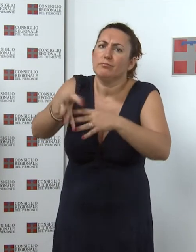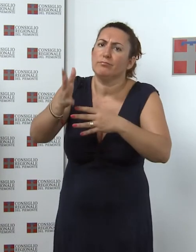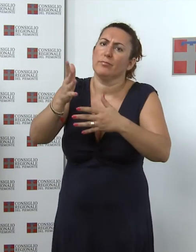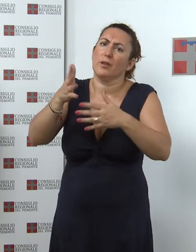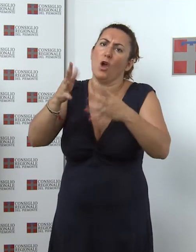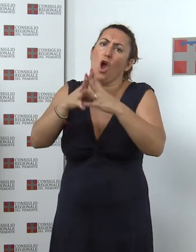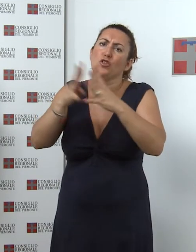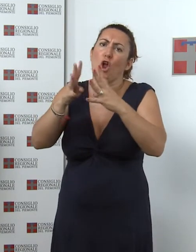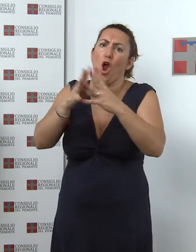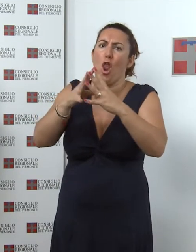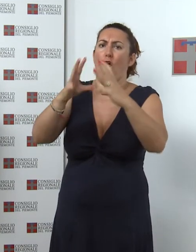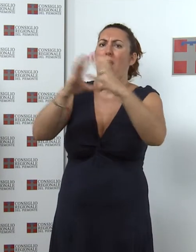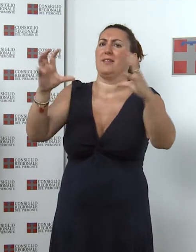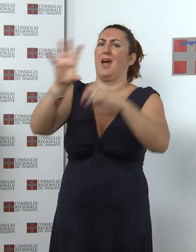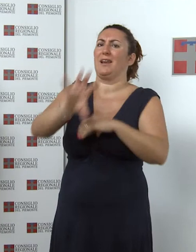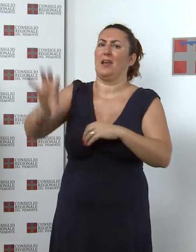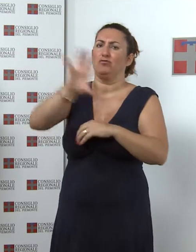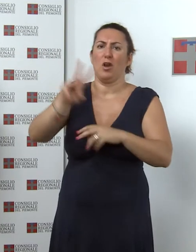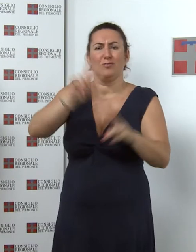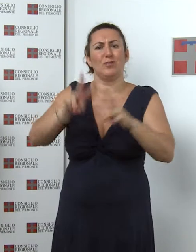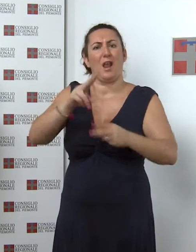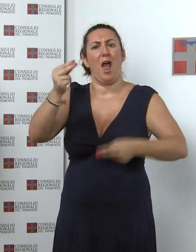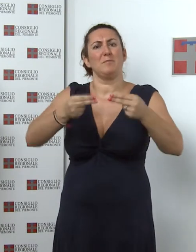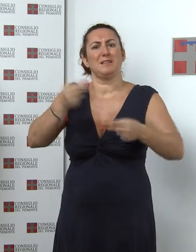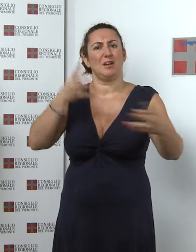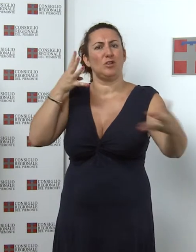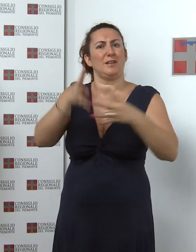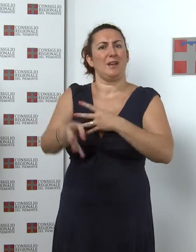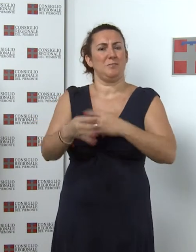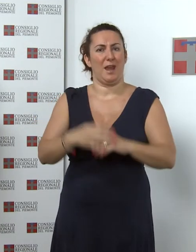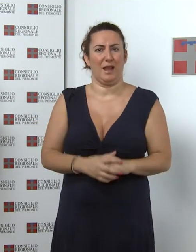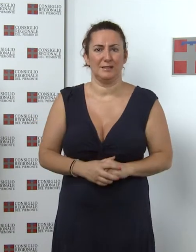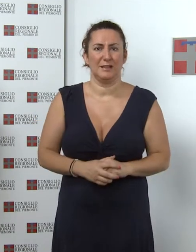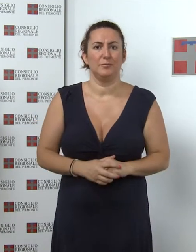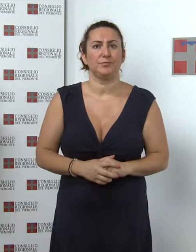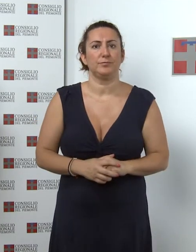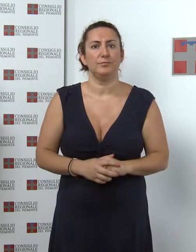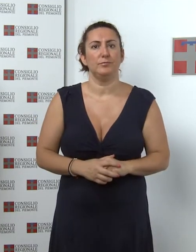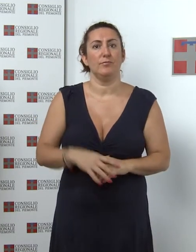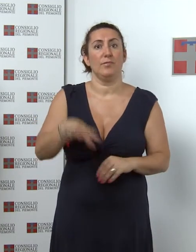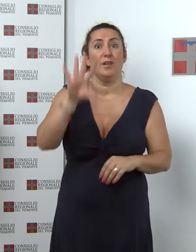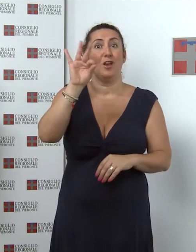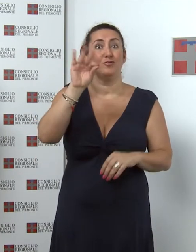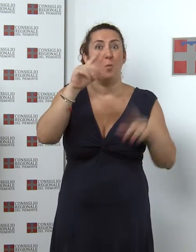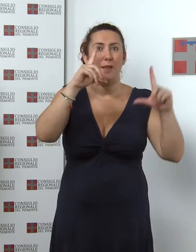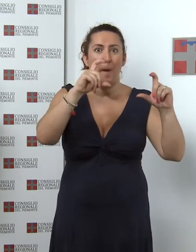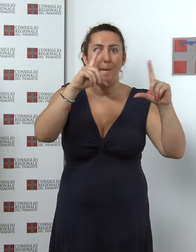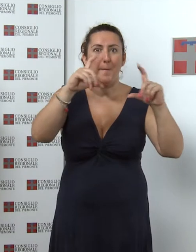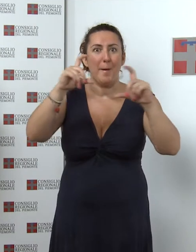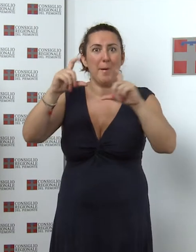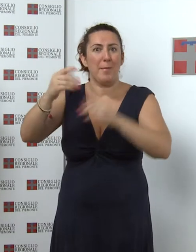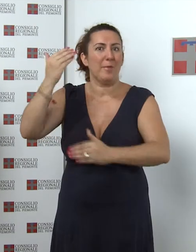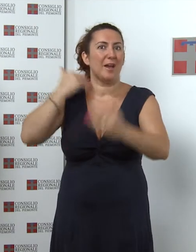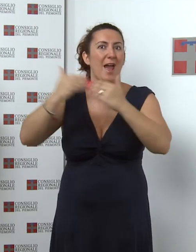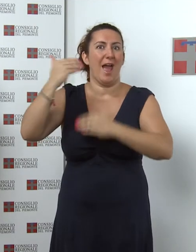avanti verso un'amministrazione sempre più trasparente Dalla carrozza all'aereo Più di 50 scatti d'epoca per documentare i